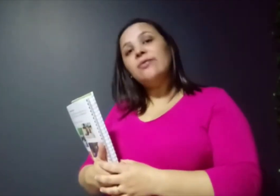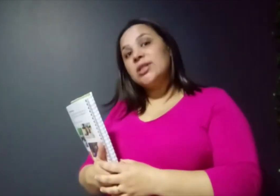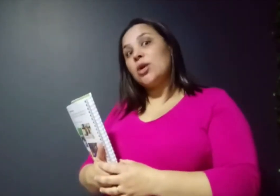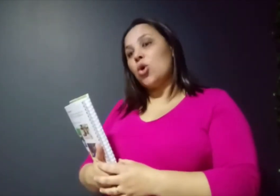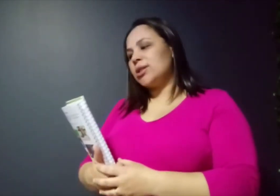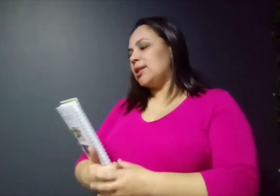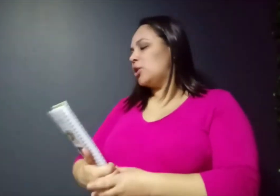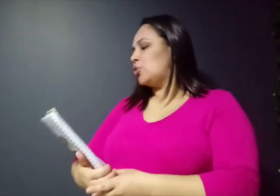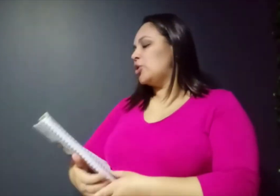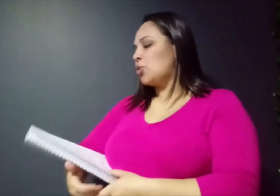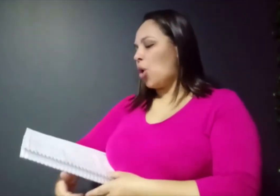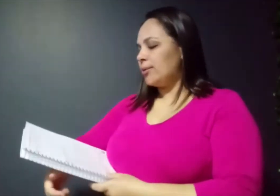você gosta da sua escola?